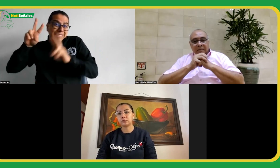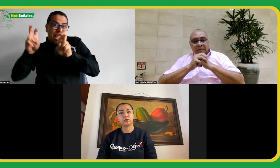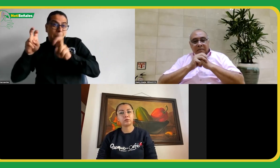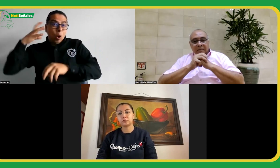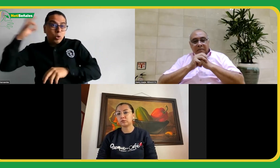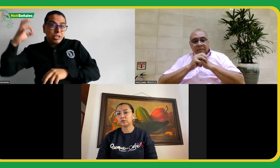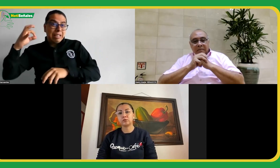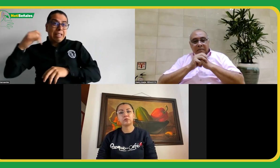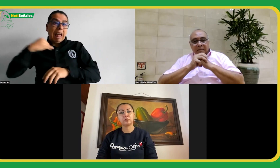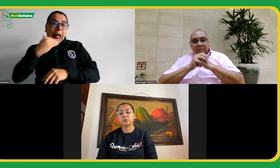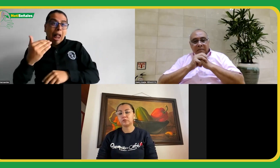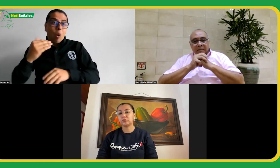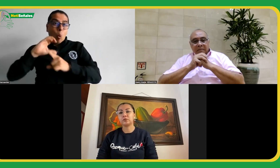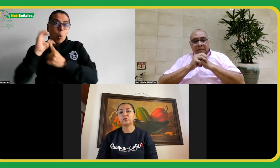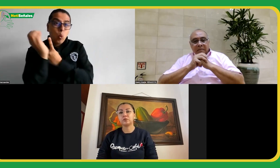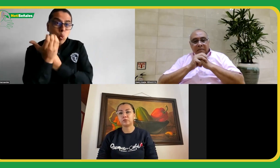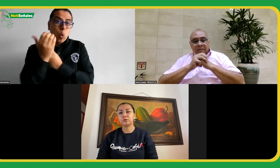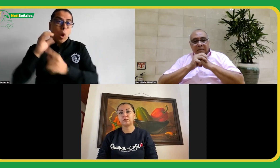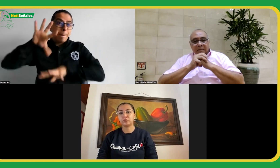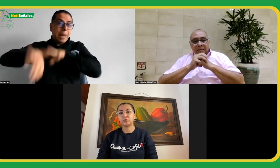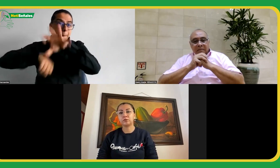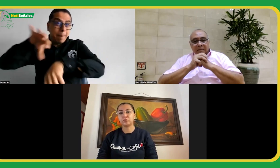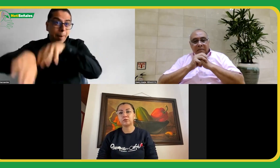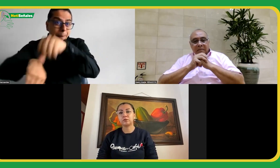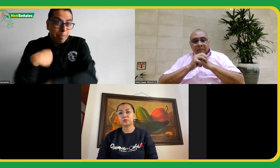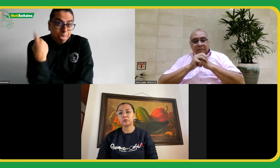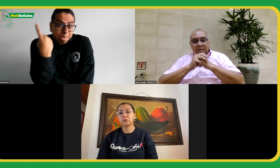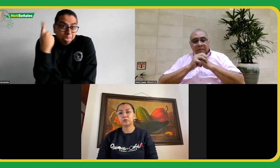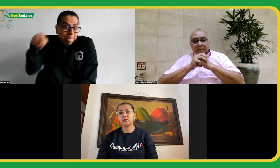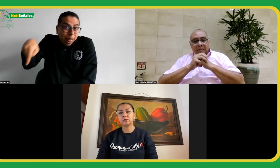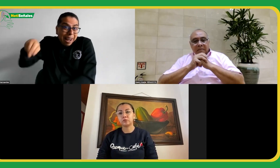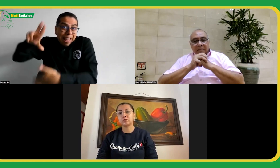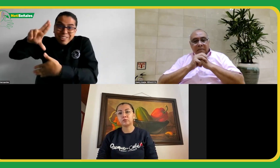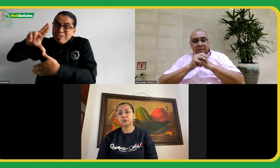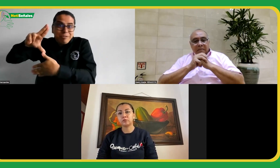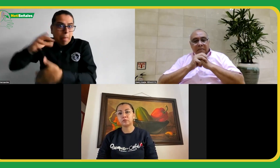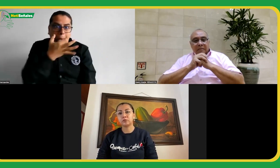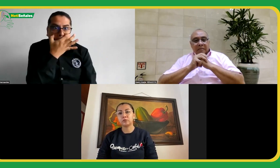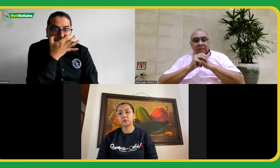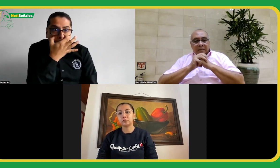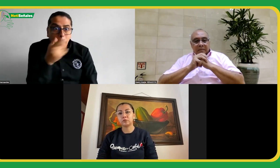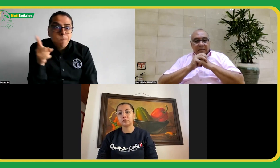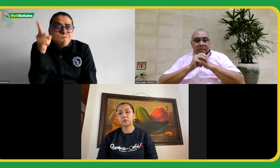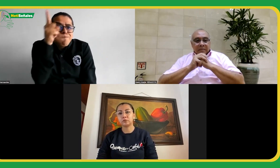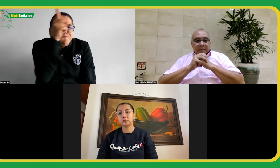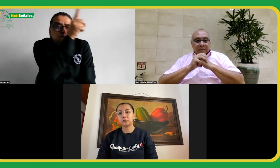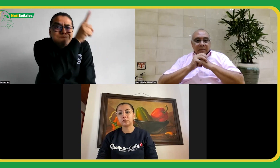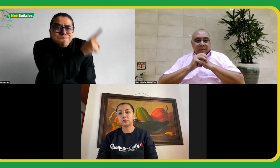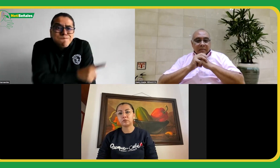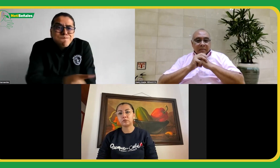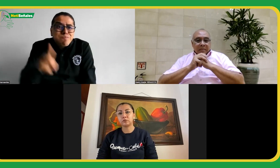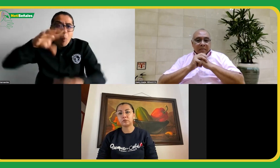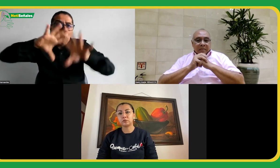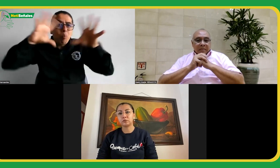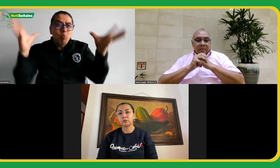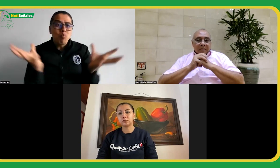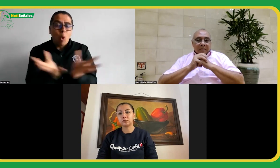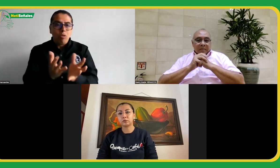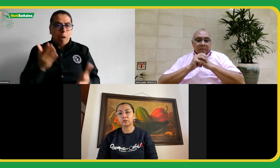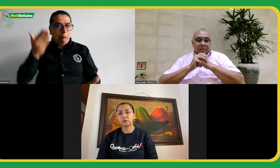en todo el mundo también pasa lo mismo y no sabíamos eso entonces por eso se pidió como